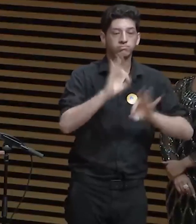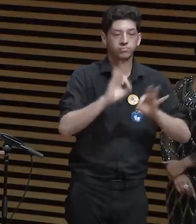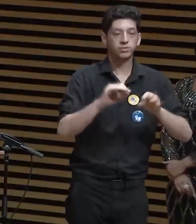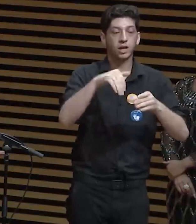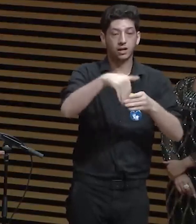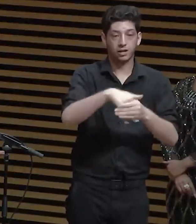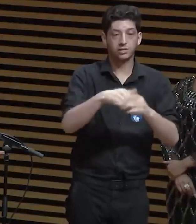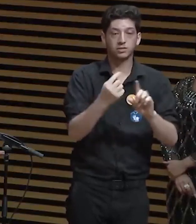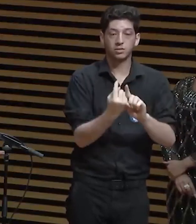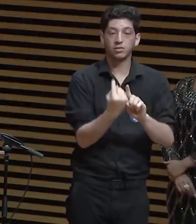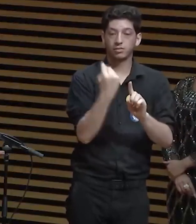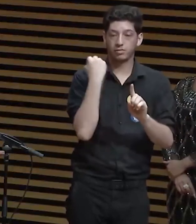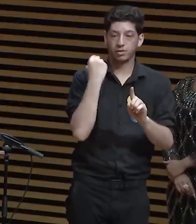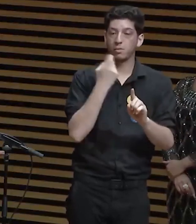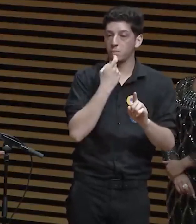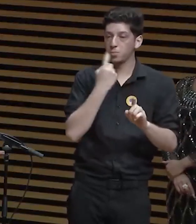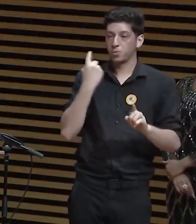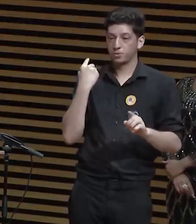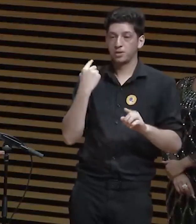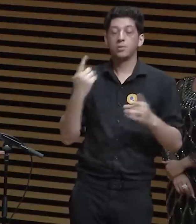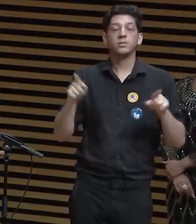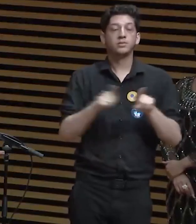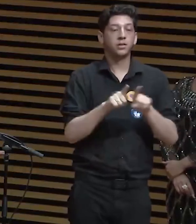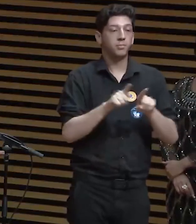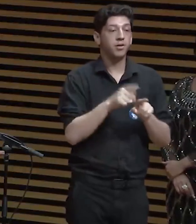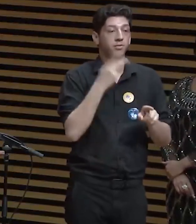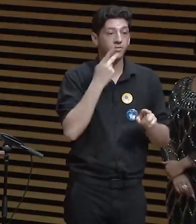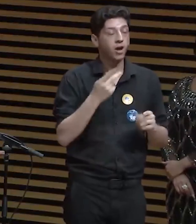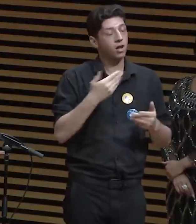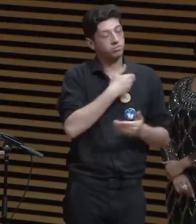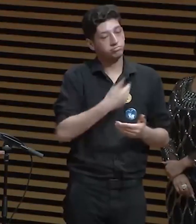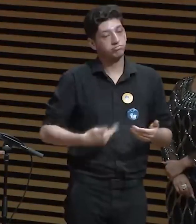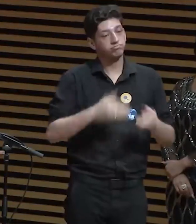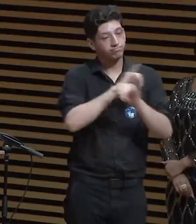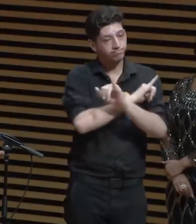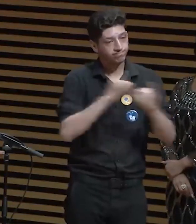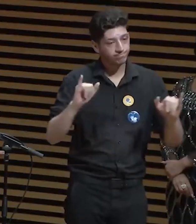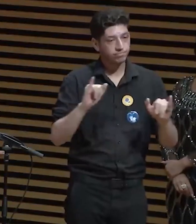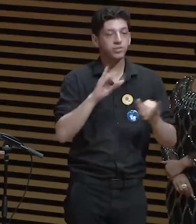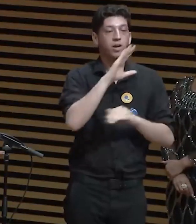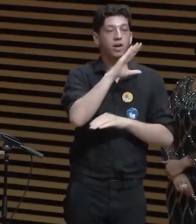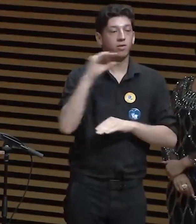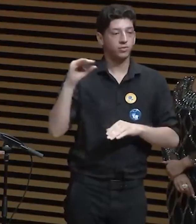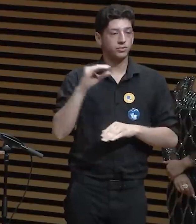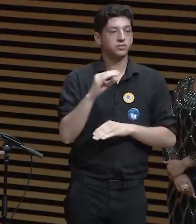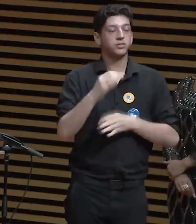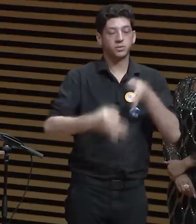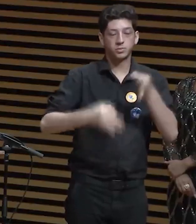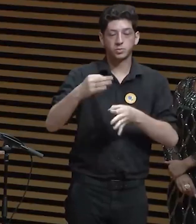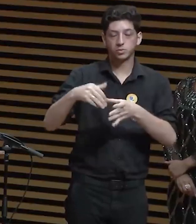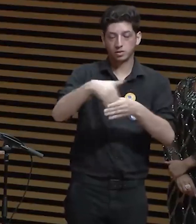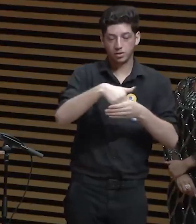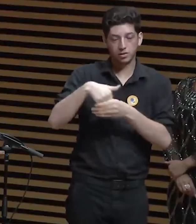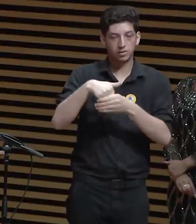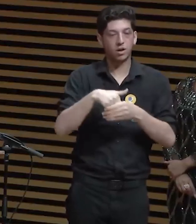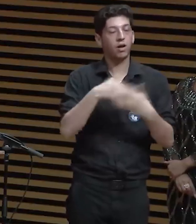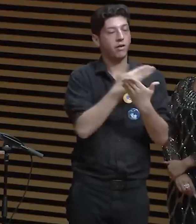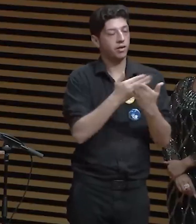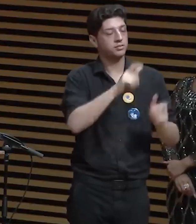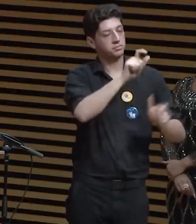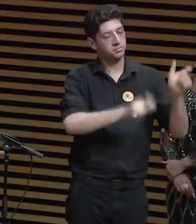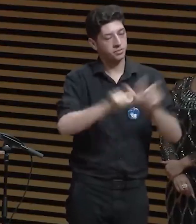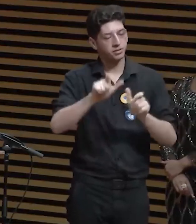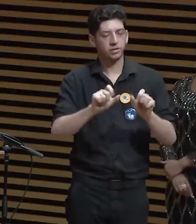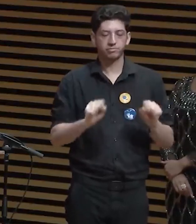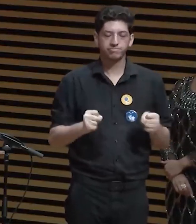-passadas e agora refiro-me também publicamente aos servidores da nossa justiça eleitoral, os quais, com dedicação